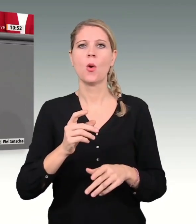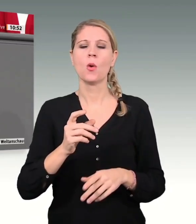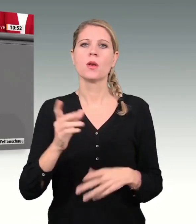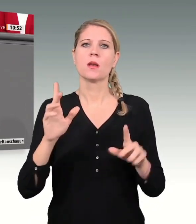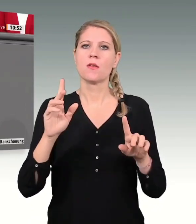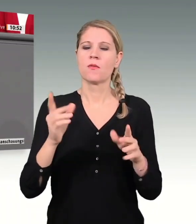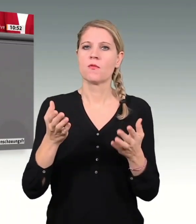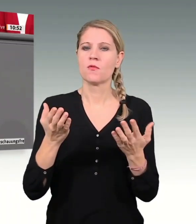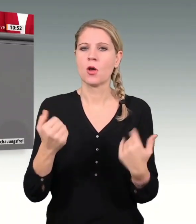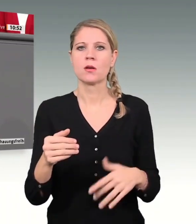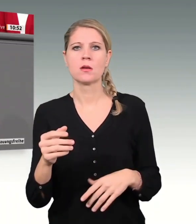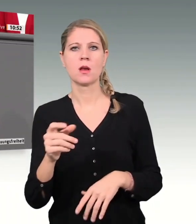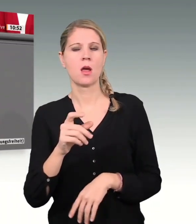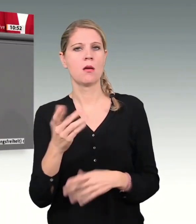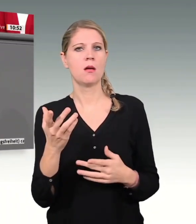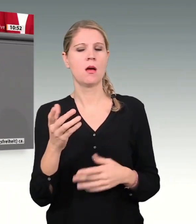Antisemitismus.